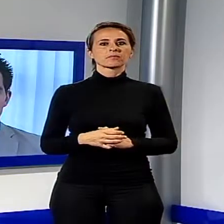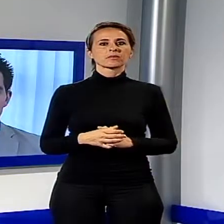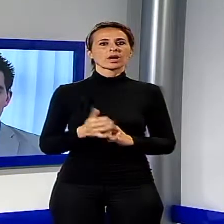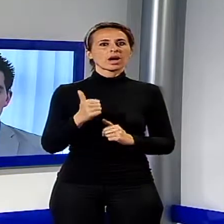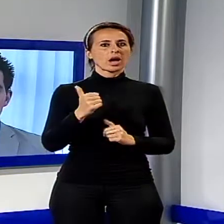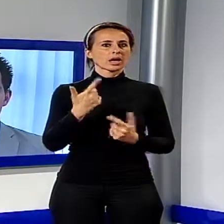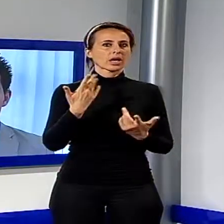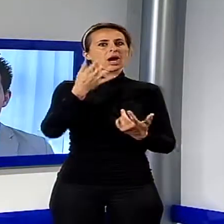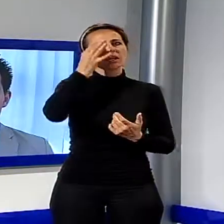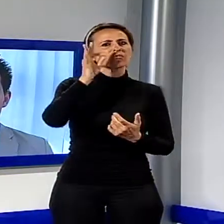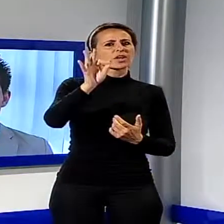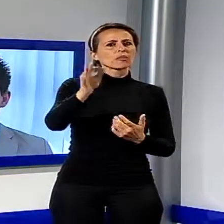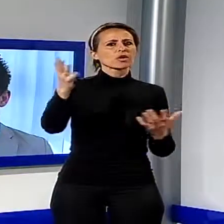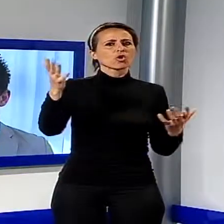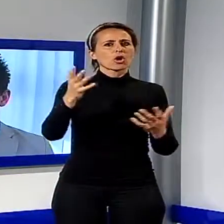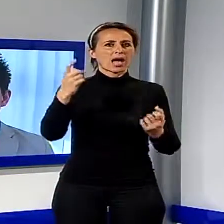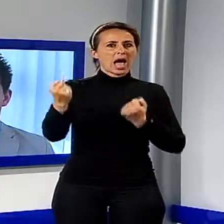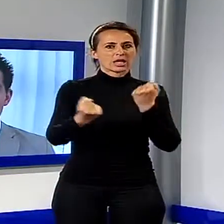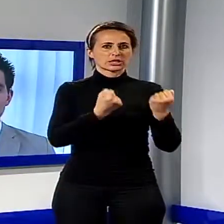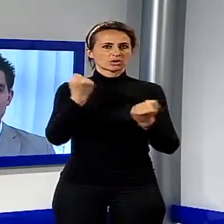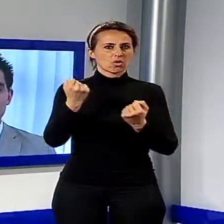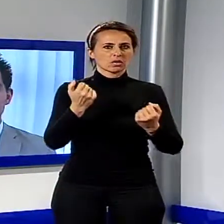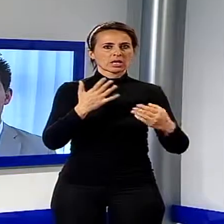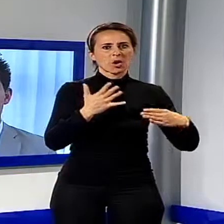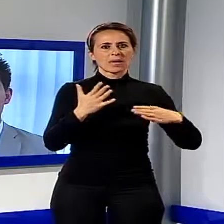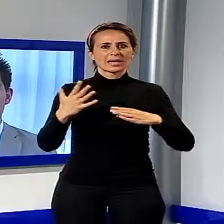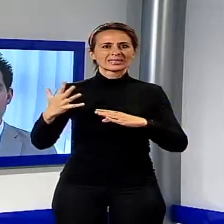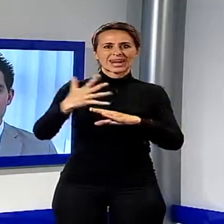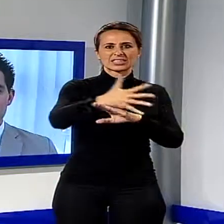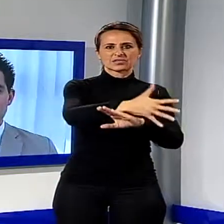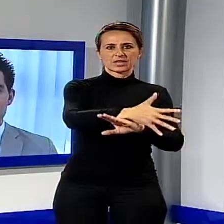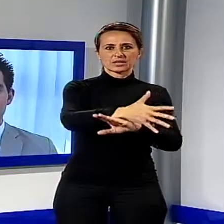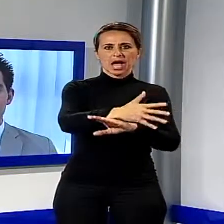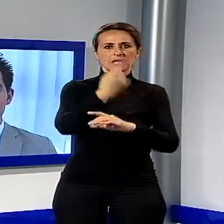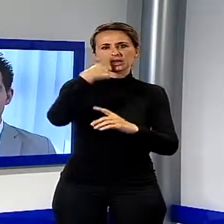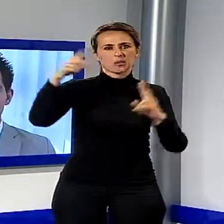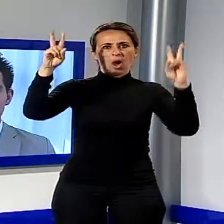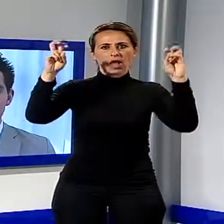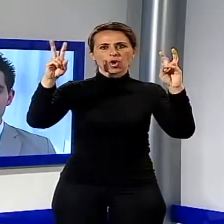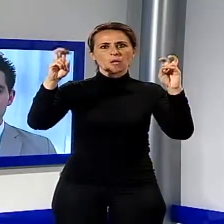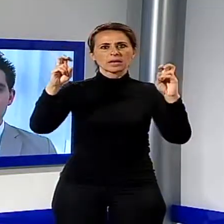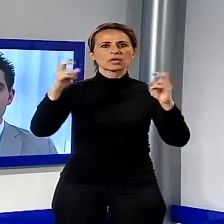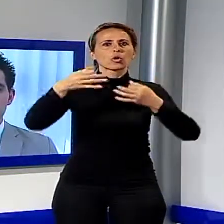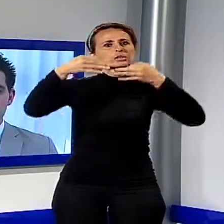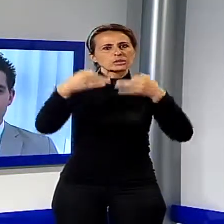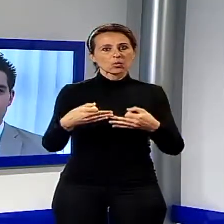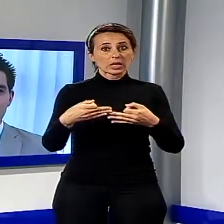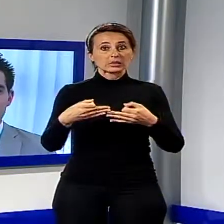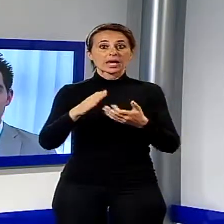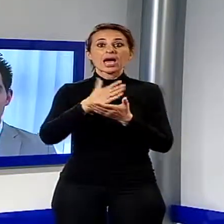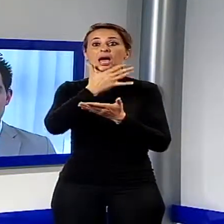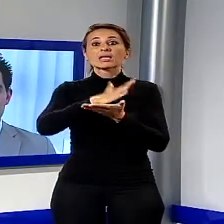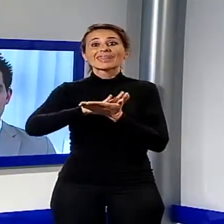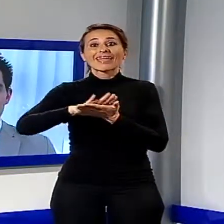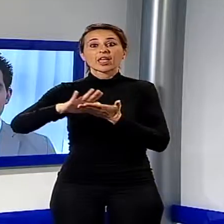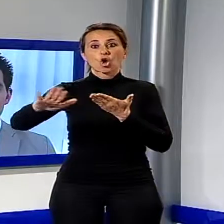riferimenti a tutte quelle azioni trasversali, ad esempio sul tema della sicurezza e del decoro, che hanno